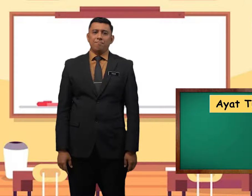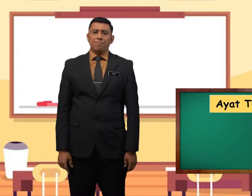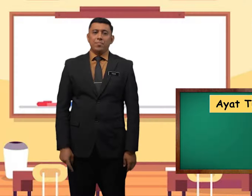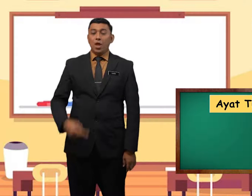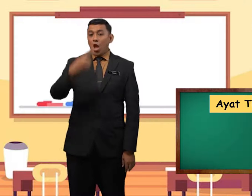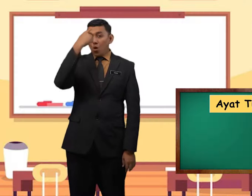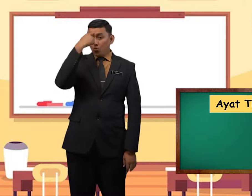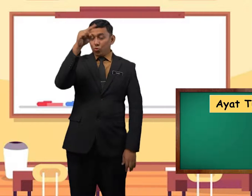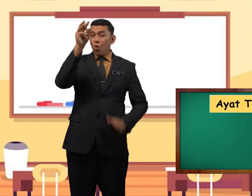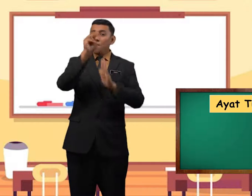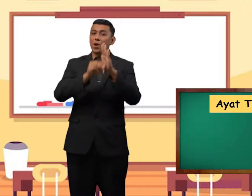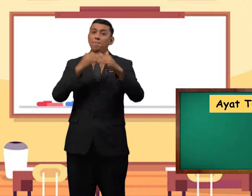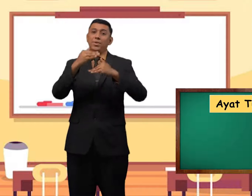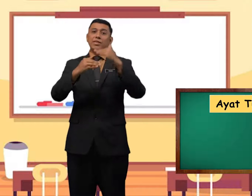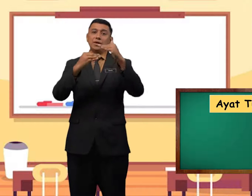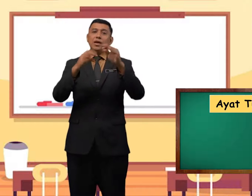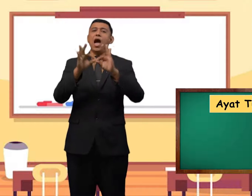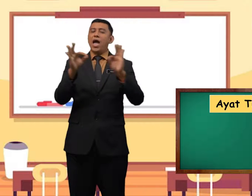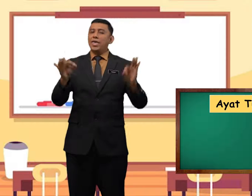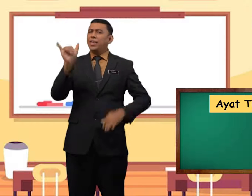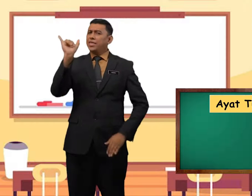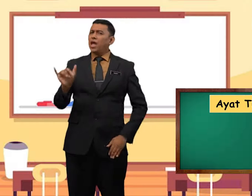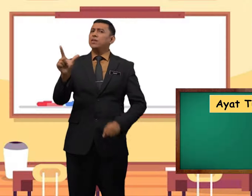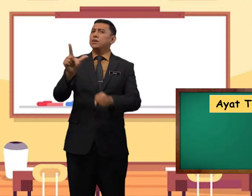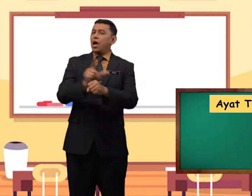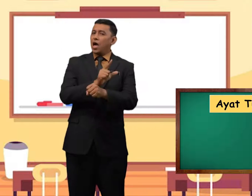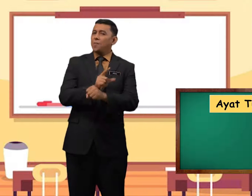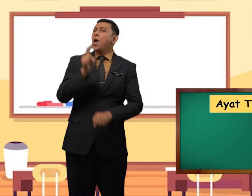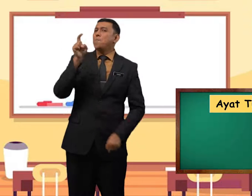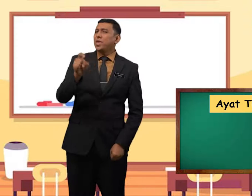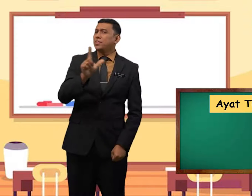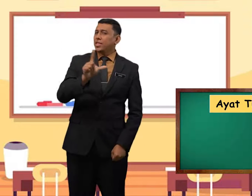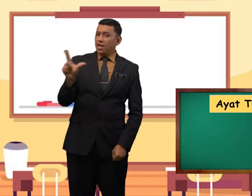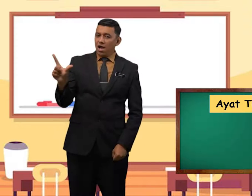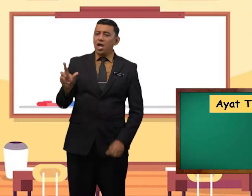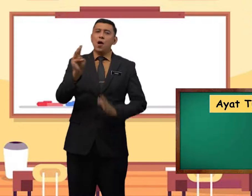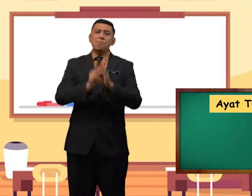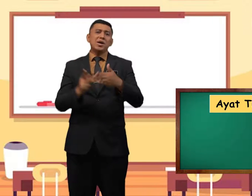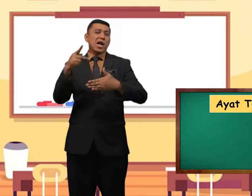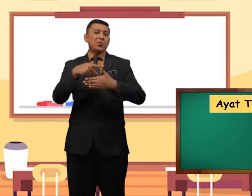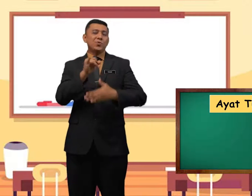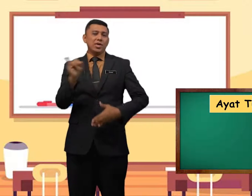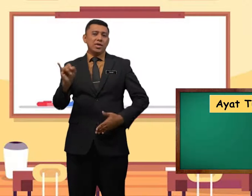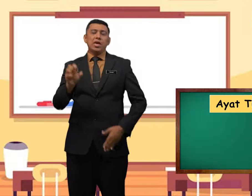Untuk membina ayat yang lengkap, mestilah mengandungi